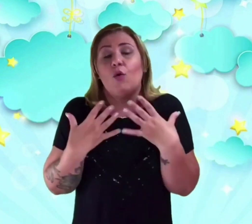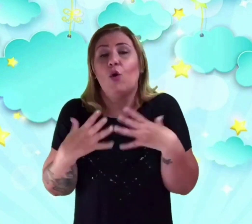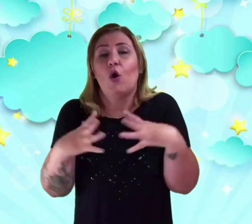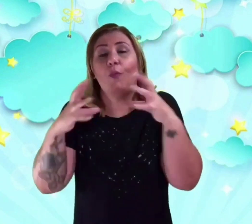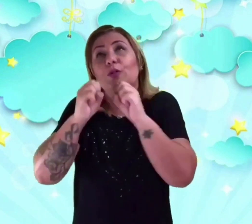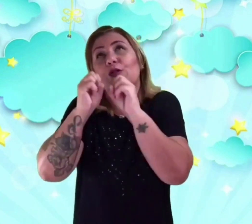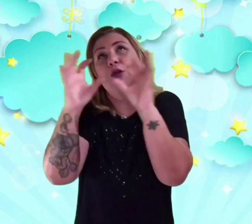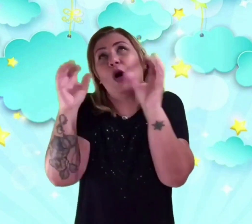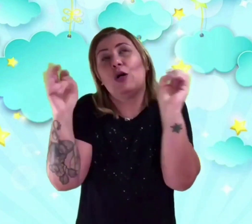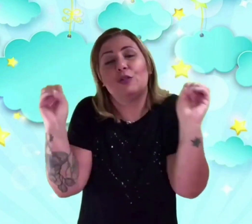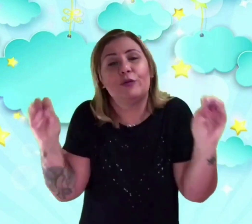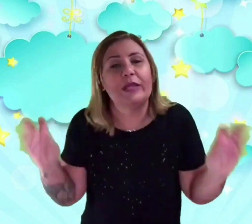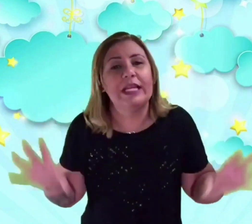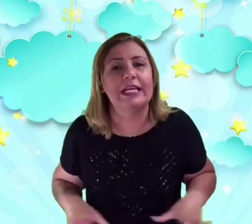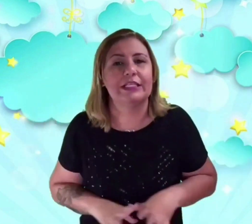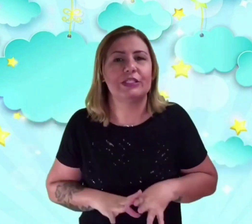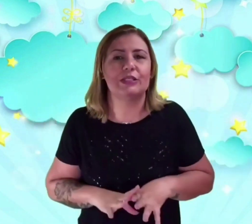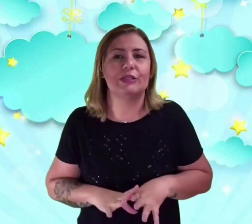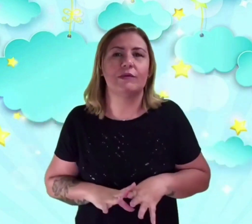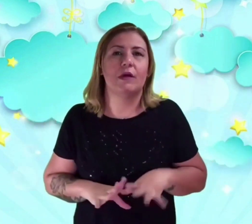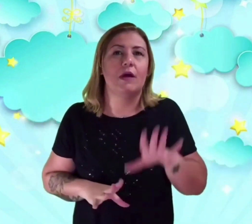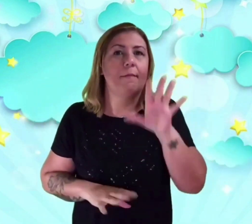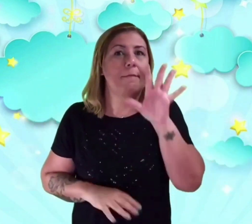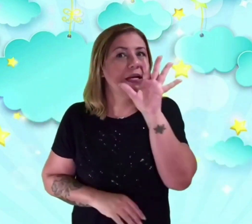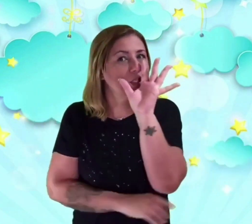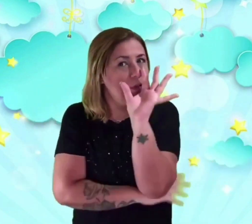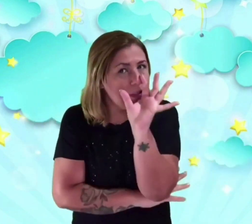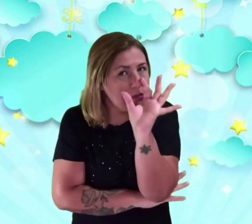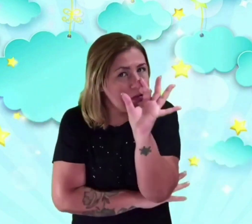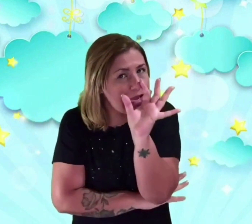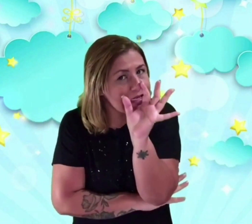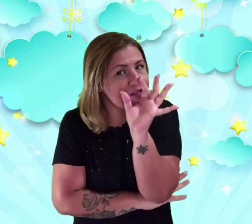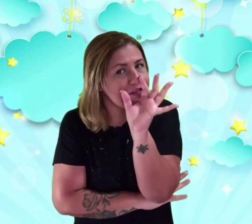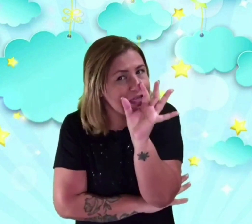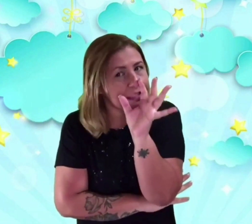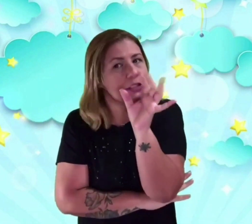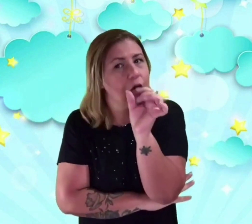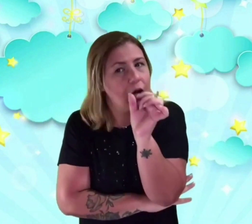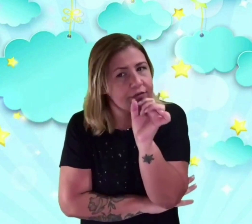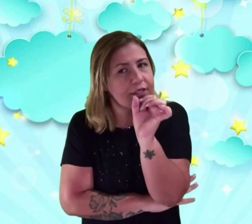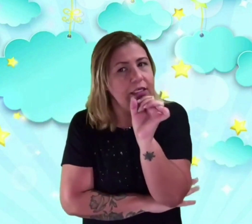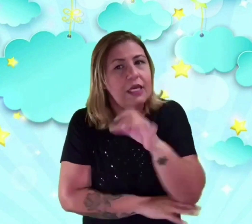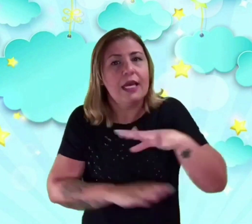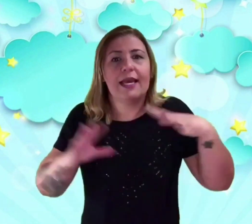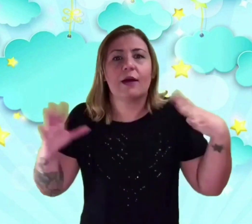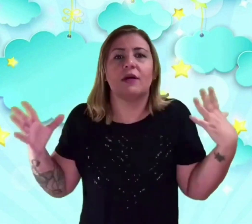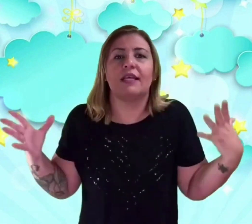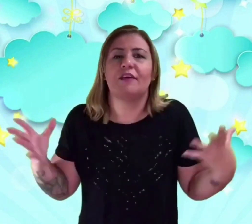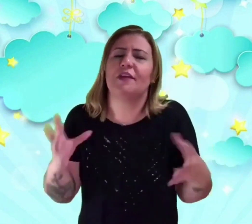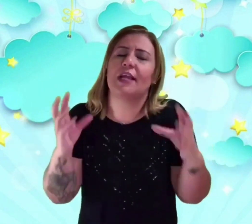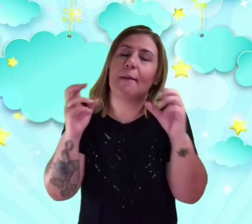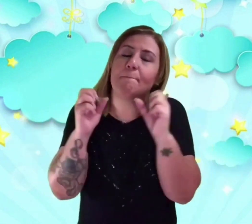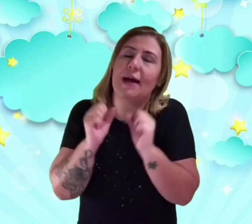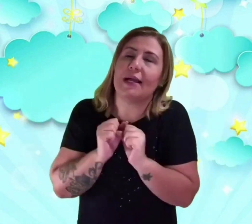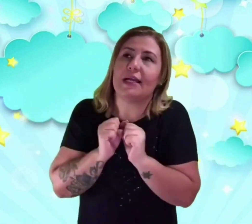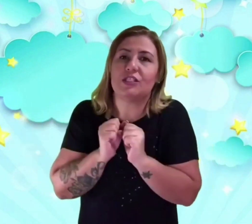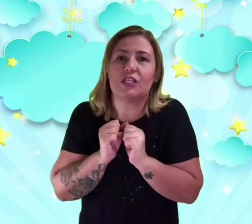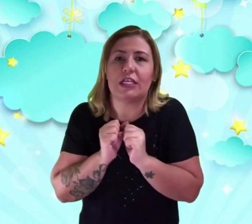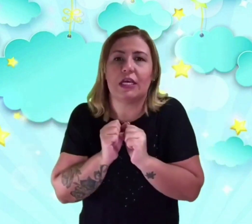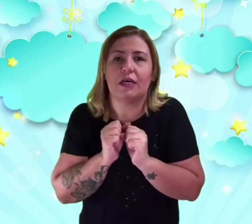com o corpo todo brilhante. Mas quando está na fase nova, é quando ela fica apagadinha.